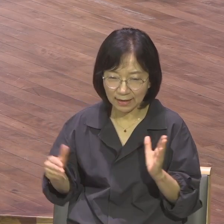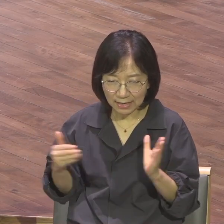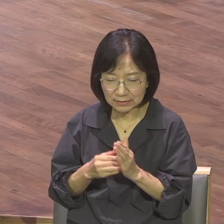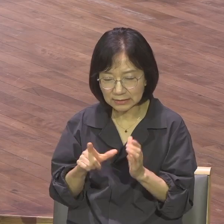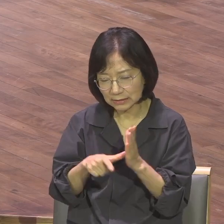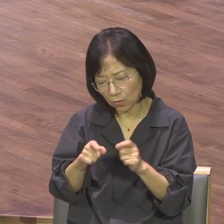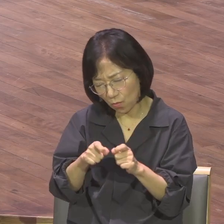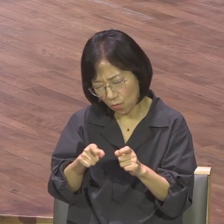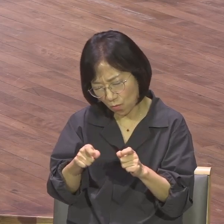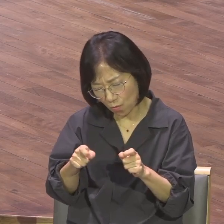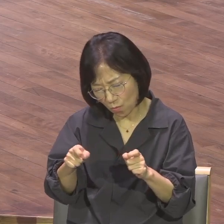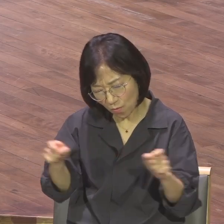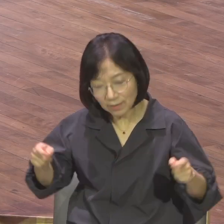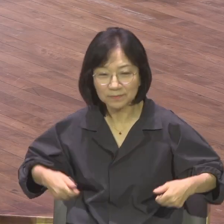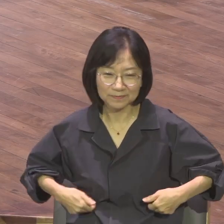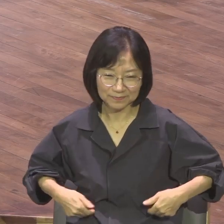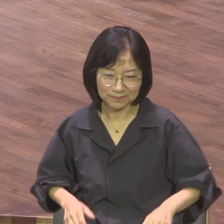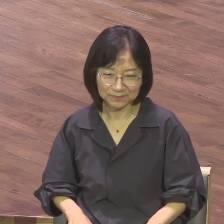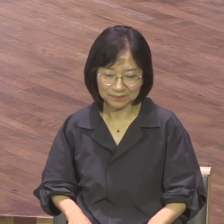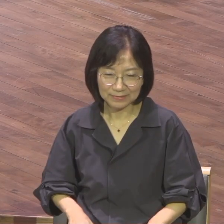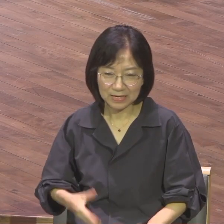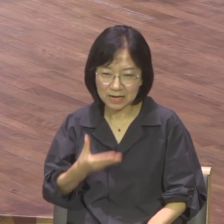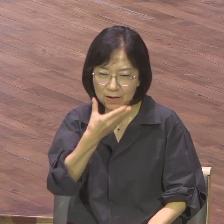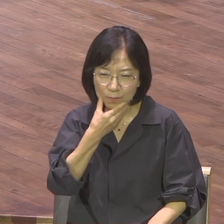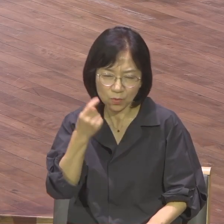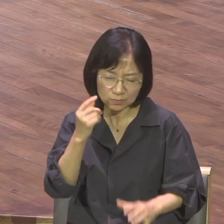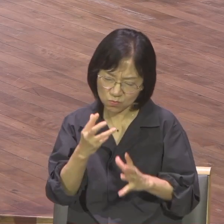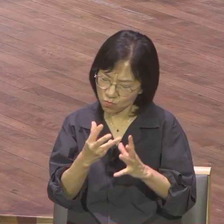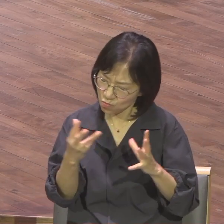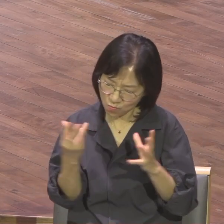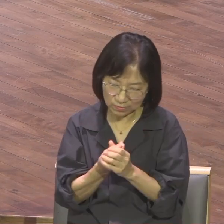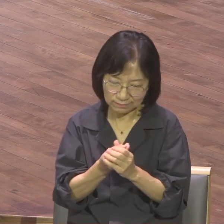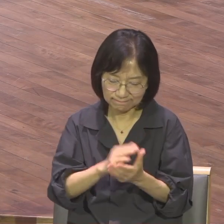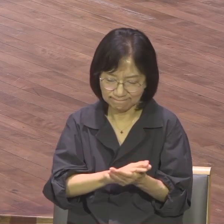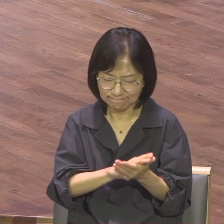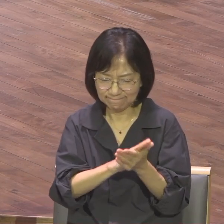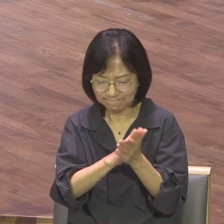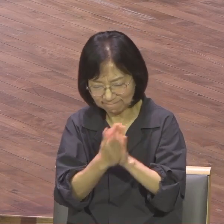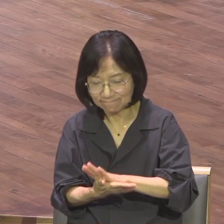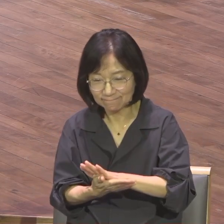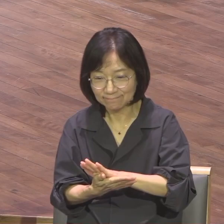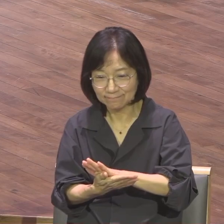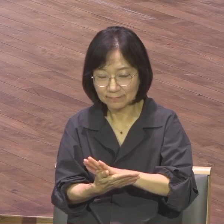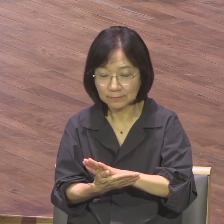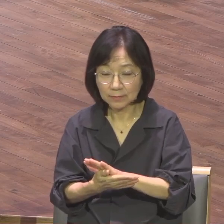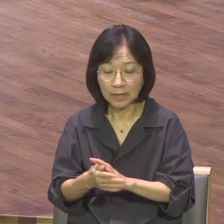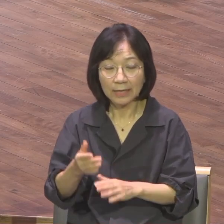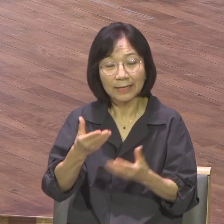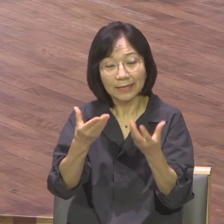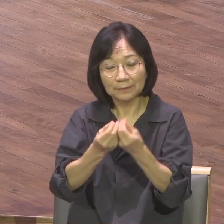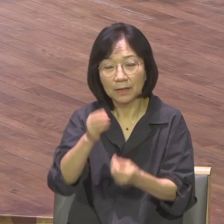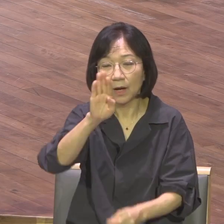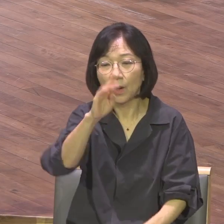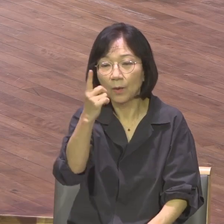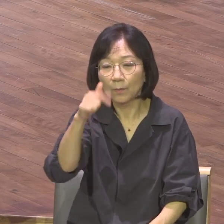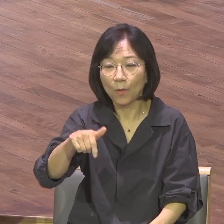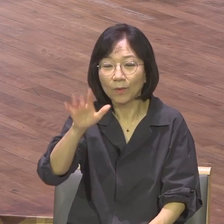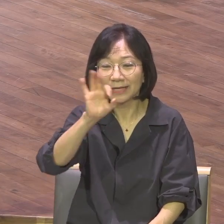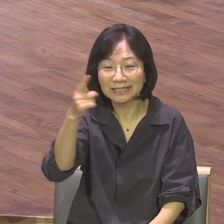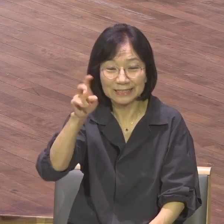복음화라고 합니다. 복음과 복음화는 달라요. 복음은 다 압니다. 예수가 그리스도 5분, 10분, 15분 메시지